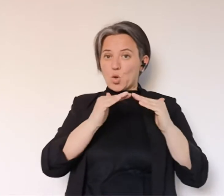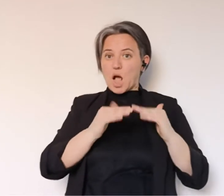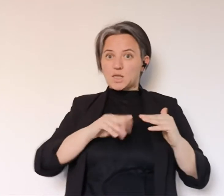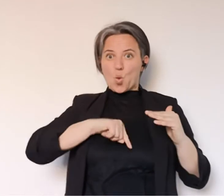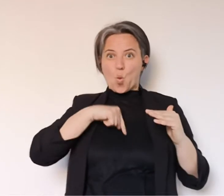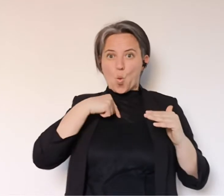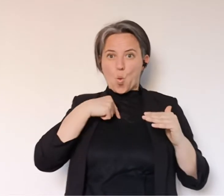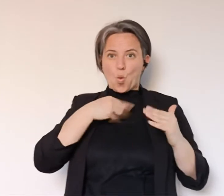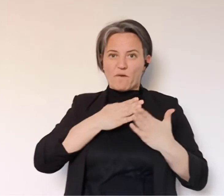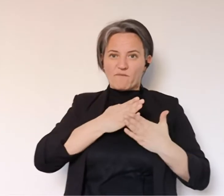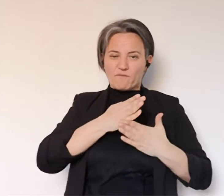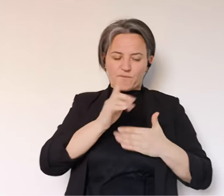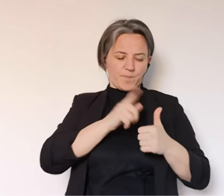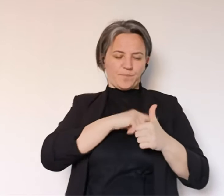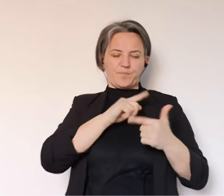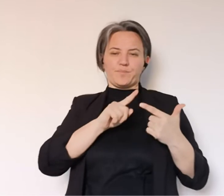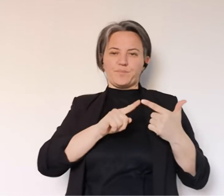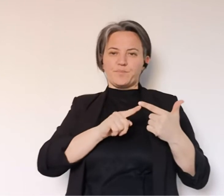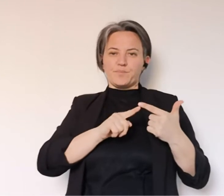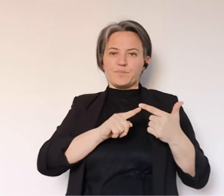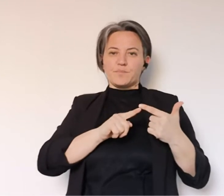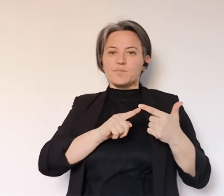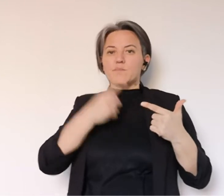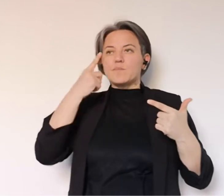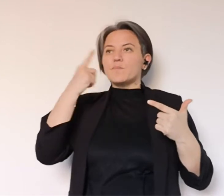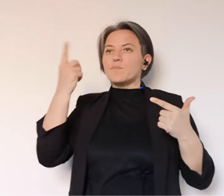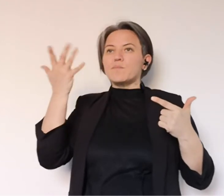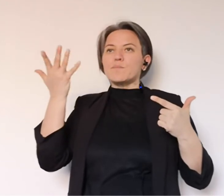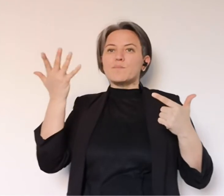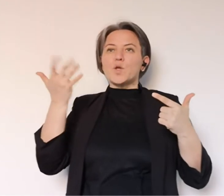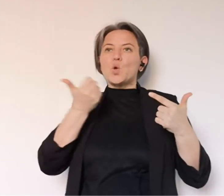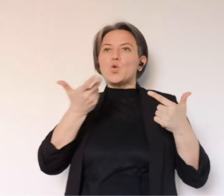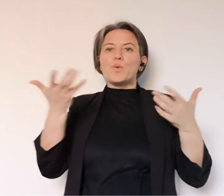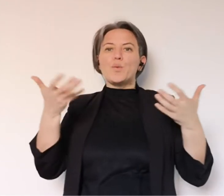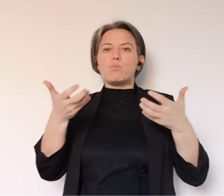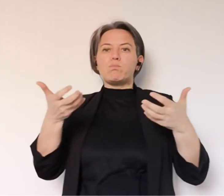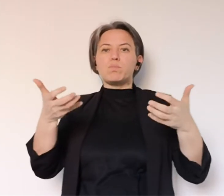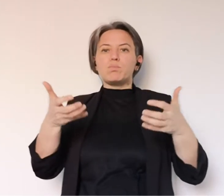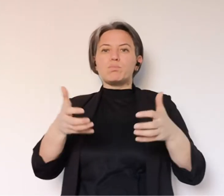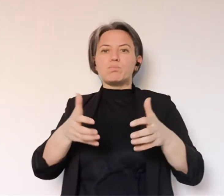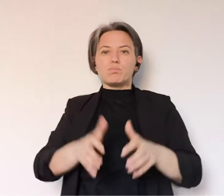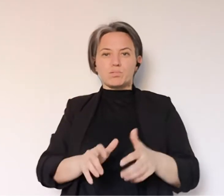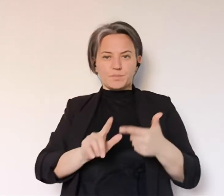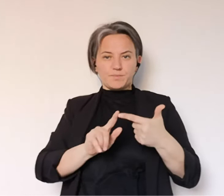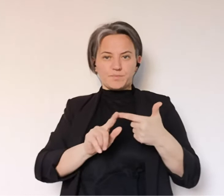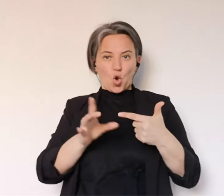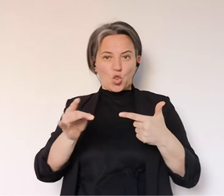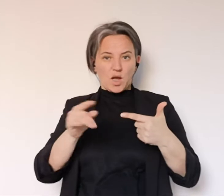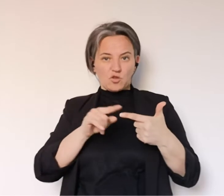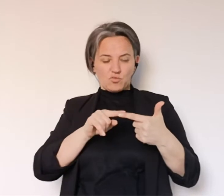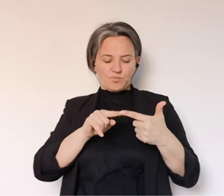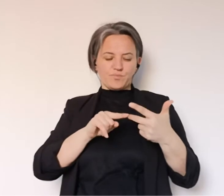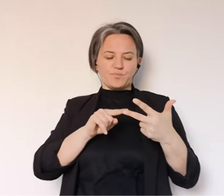del, diciamo così, un periodo così lungo chiuso in casa, l